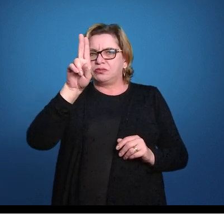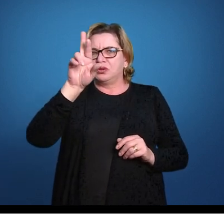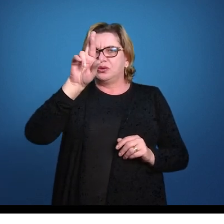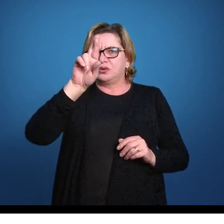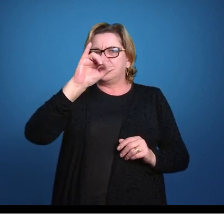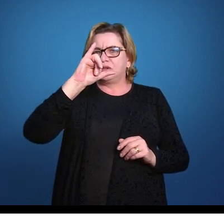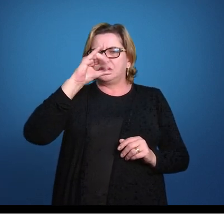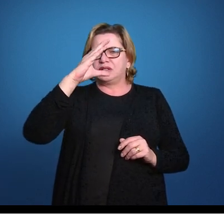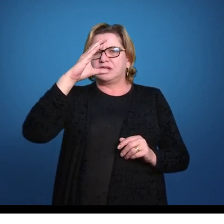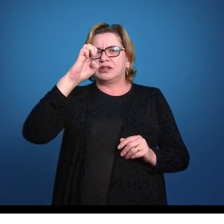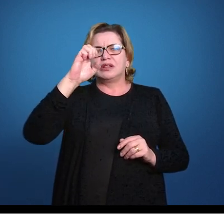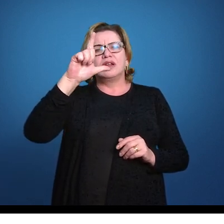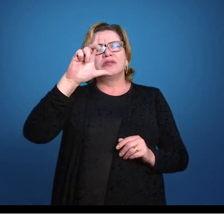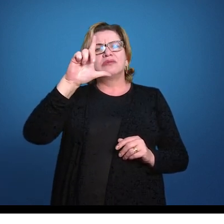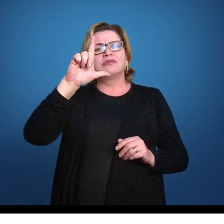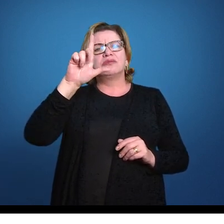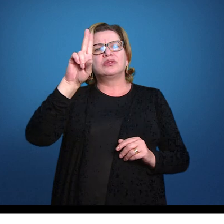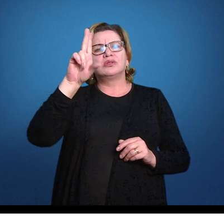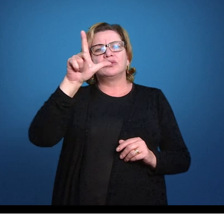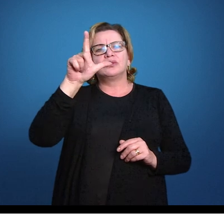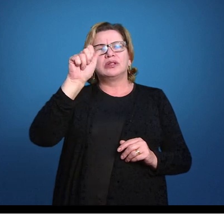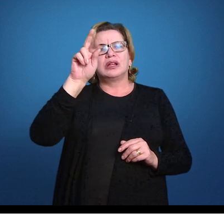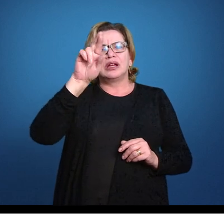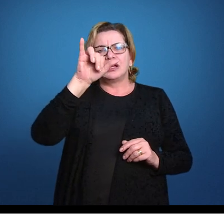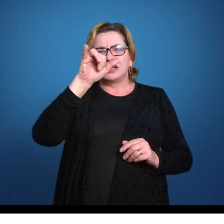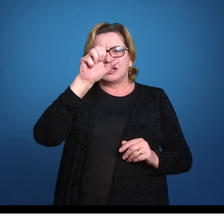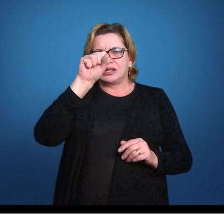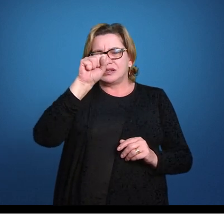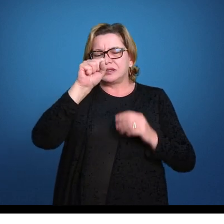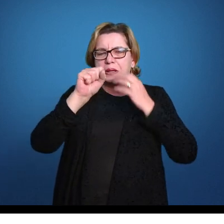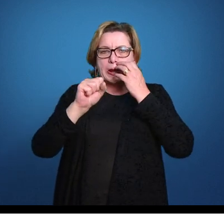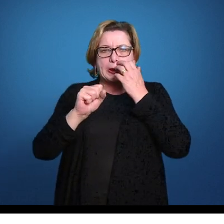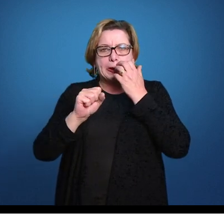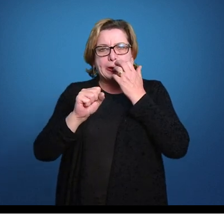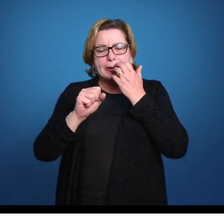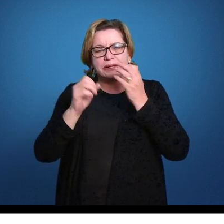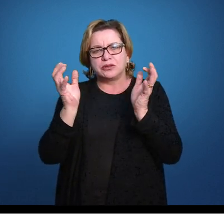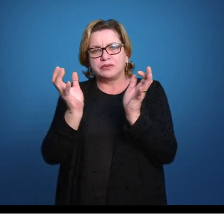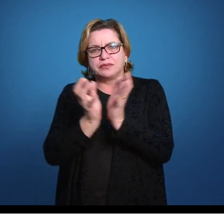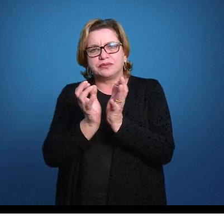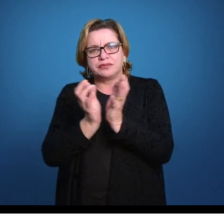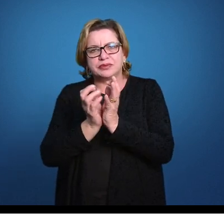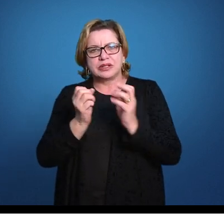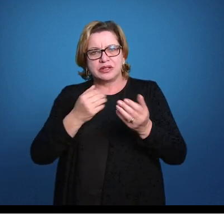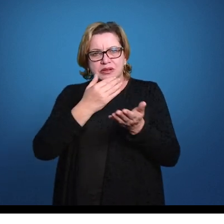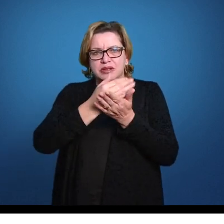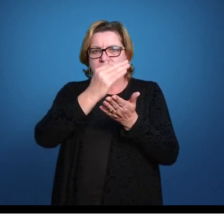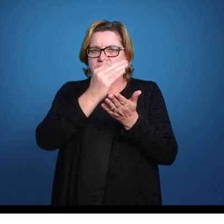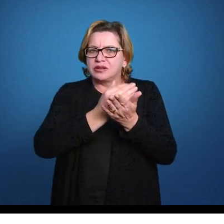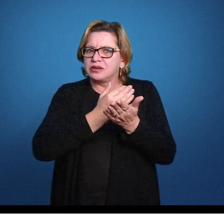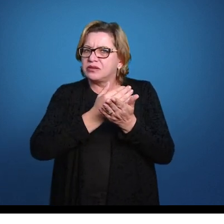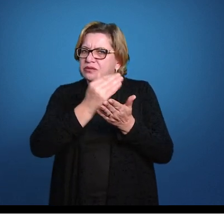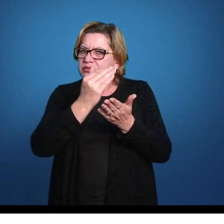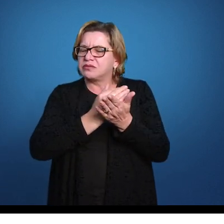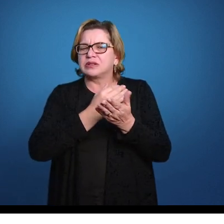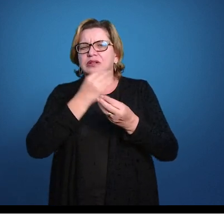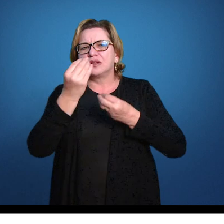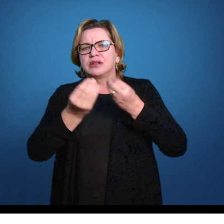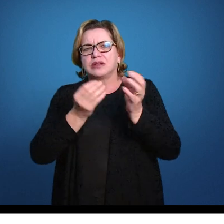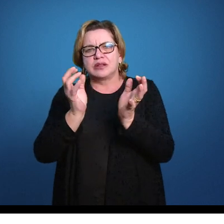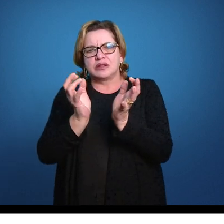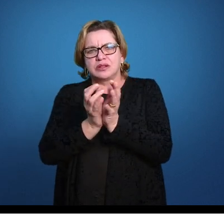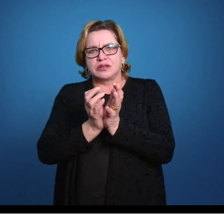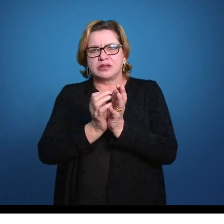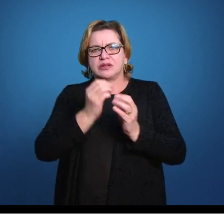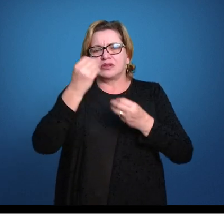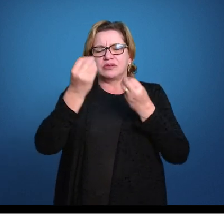metazoa ou animalha ok, esse grupo né, a gente consegue dividir eles, esse grupo dos